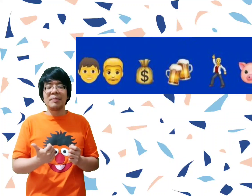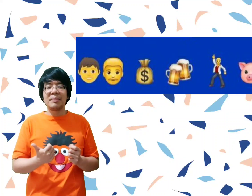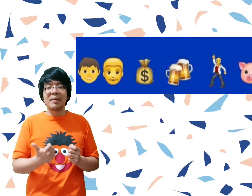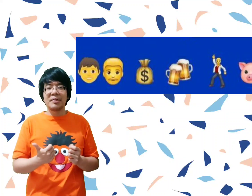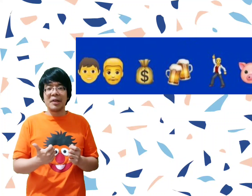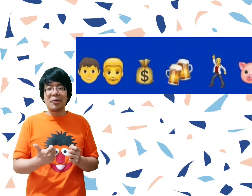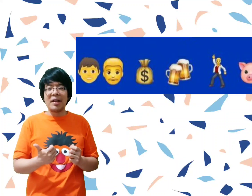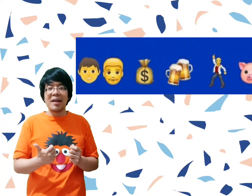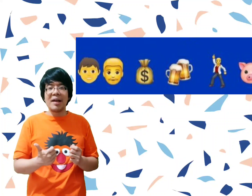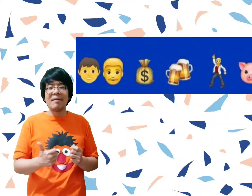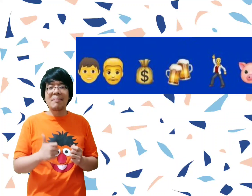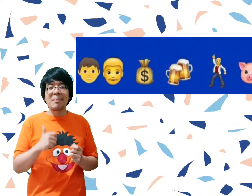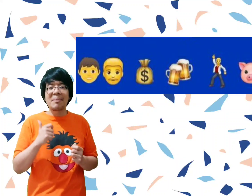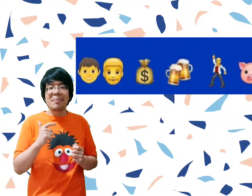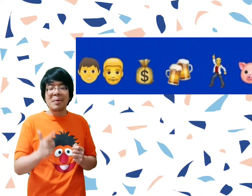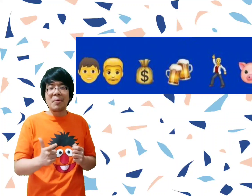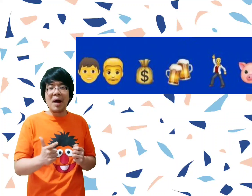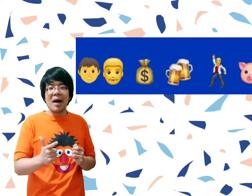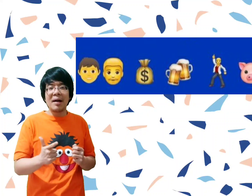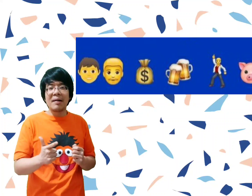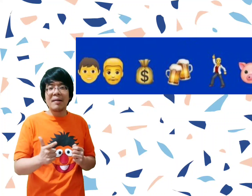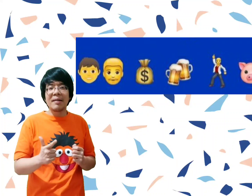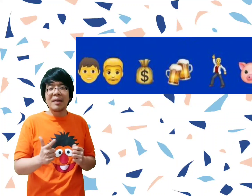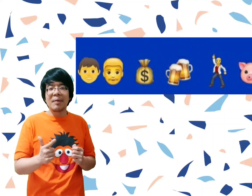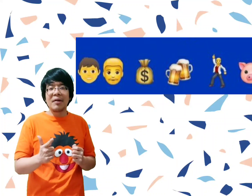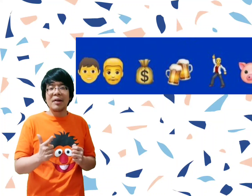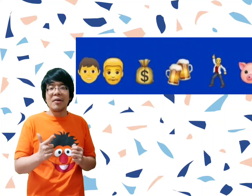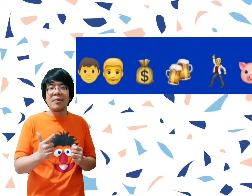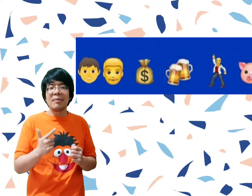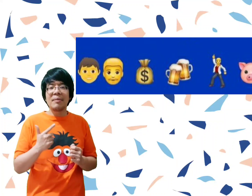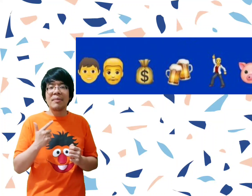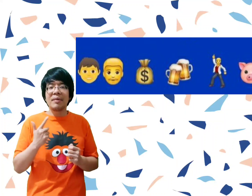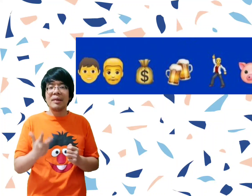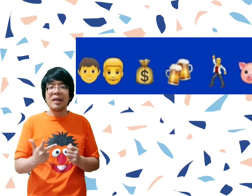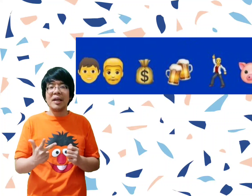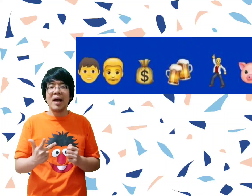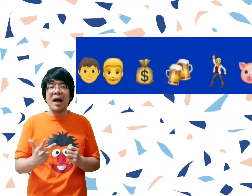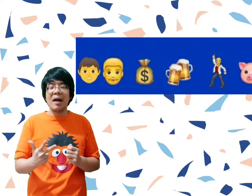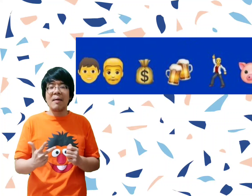Satu, langsung dihitung aja ya. Dua, gimana udah tahu?